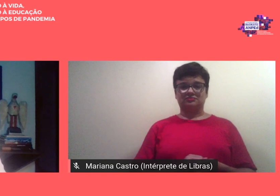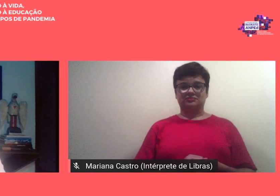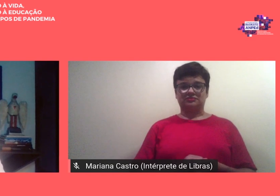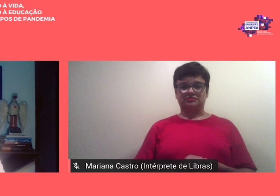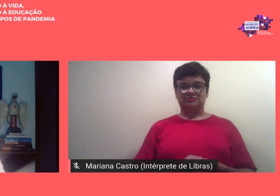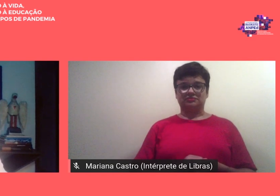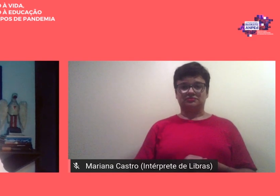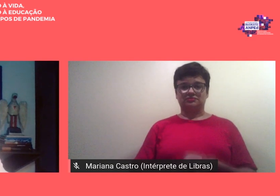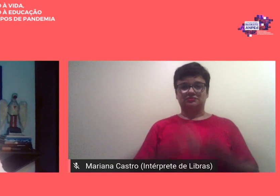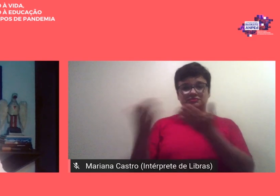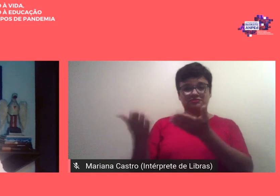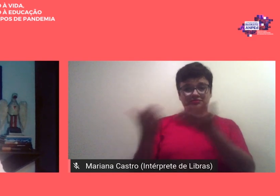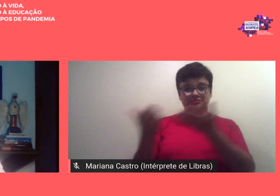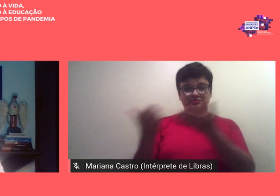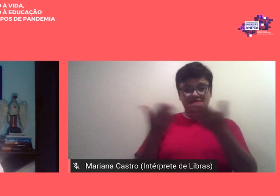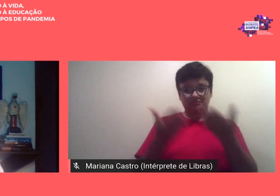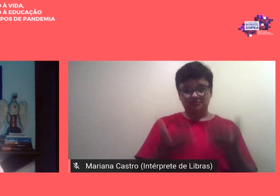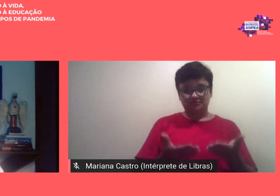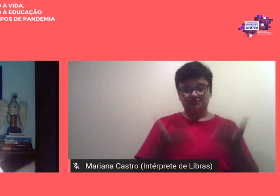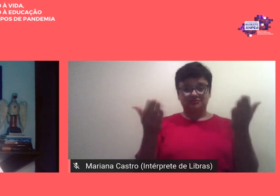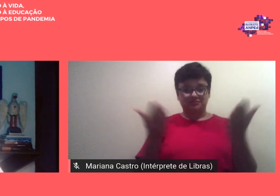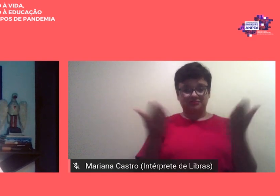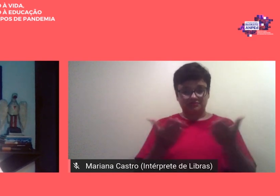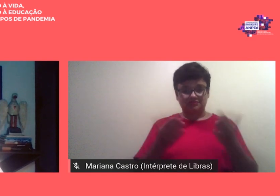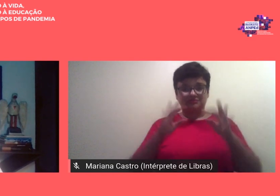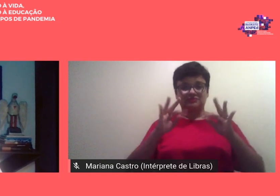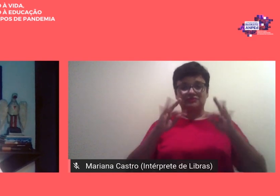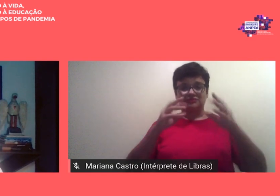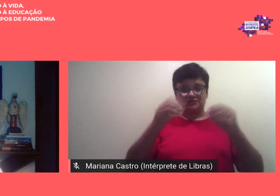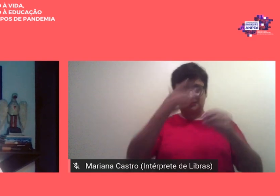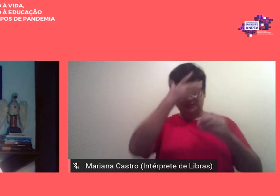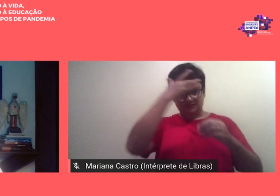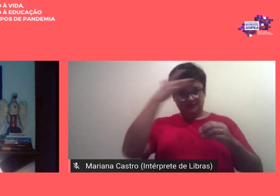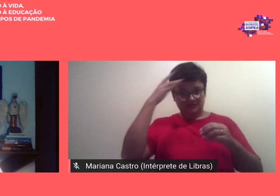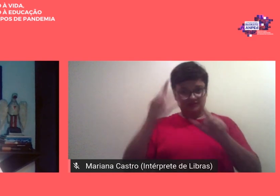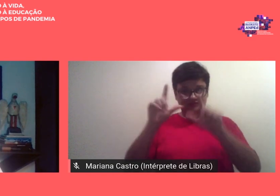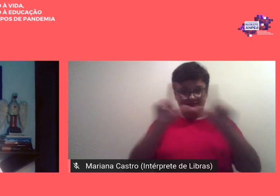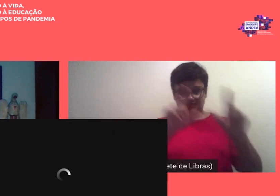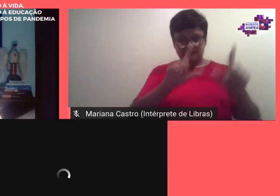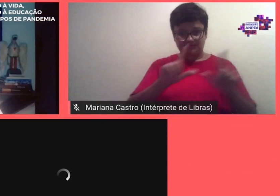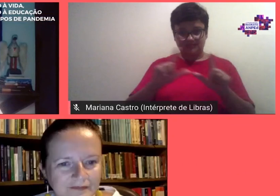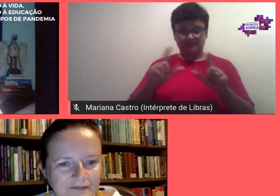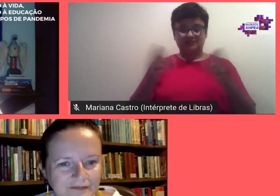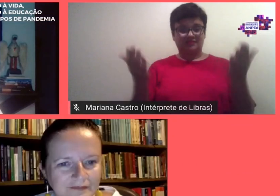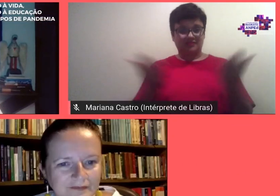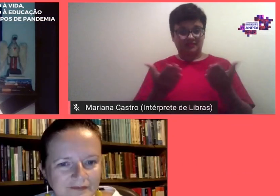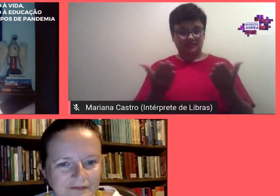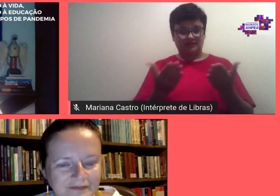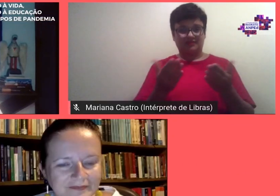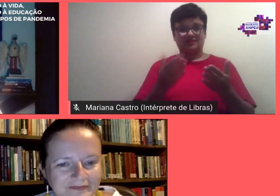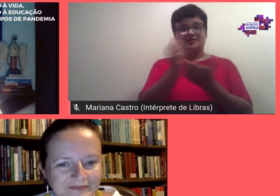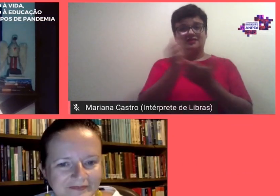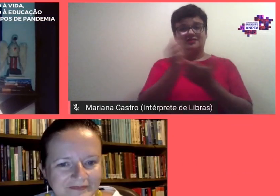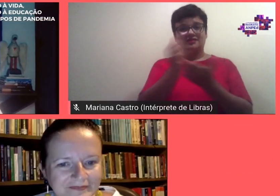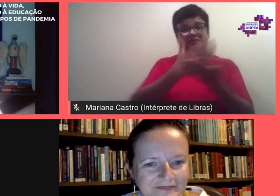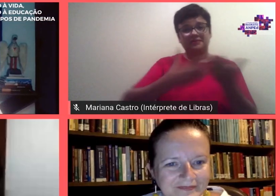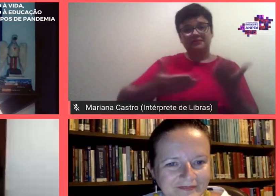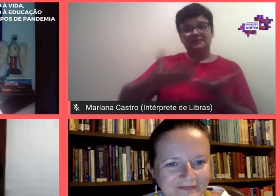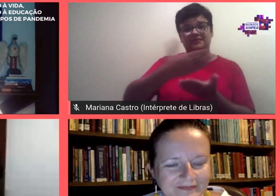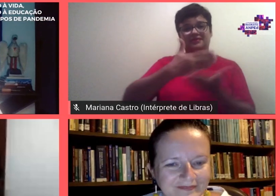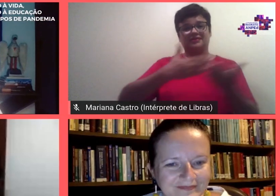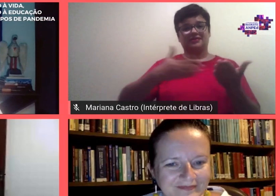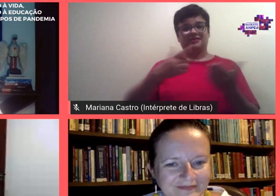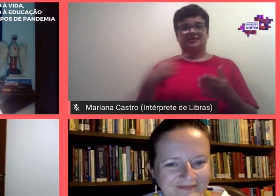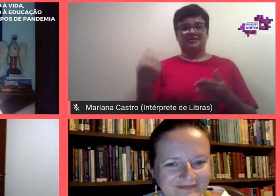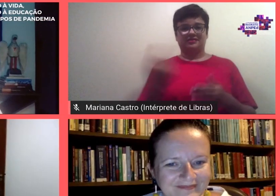convido agora os componentes da mesa para partilharem dessa nossa